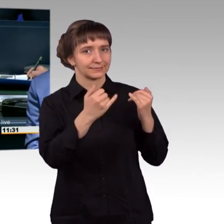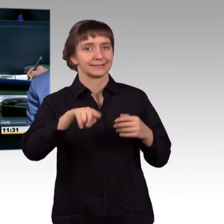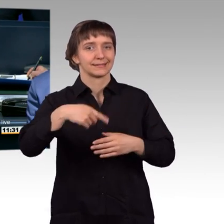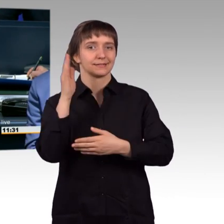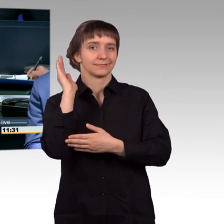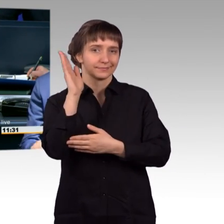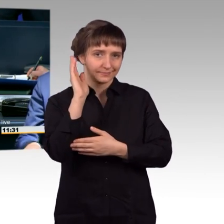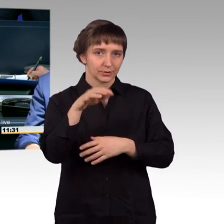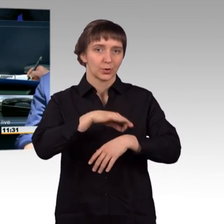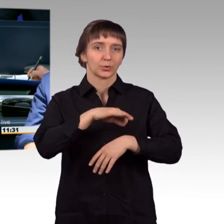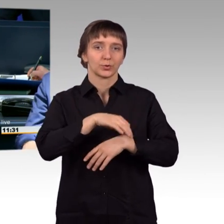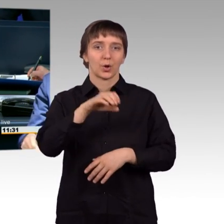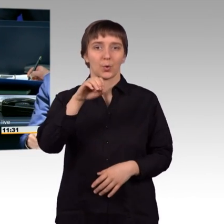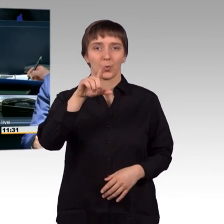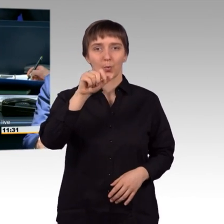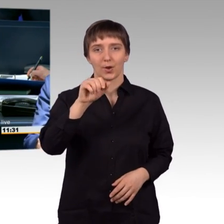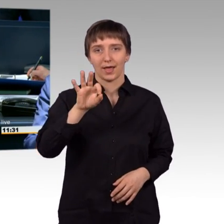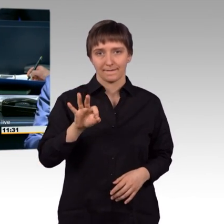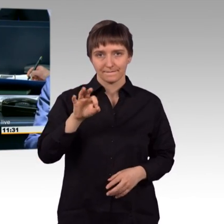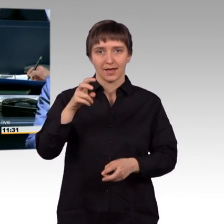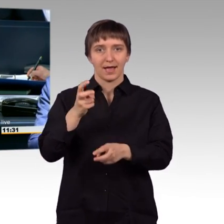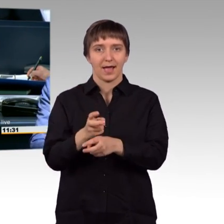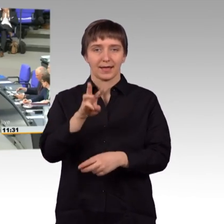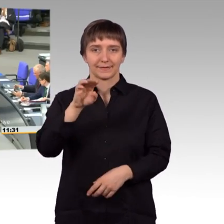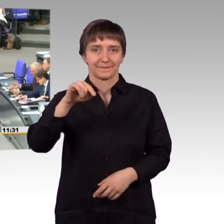auch Dr. Roland Hartwig mit dem Bemerkung, dass es sich um die erste Parlamentsrede handelt.